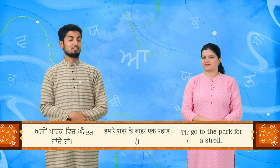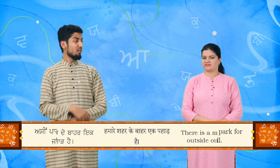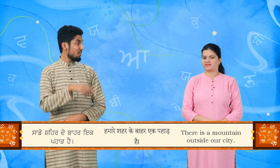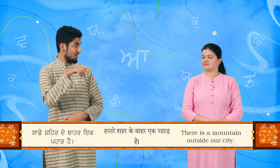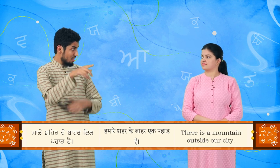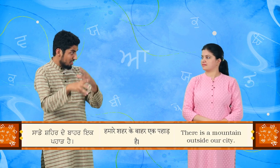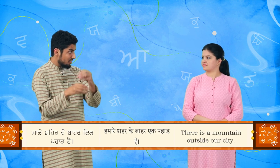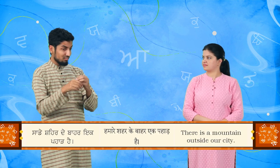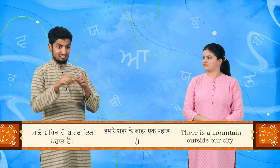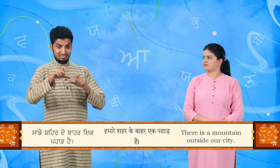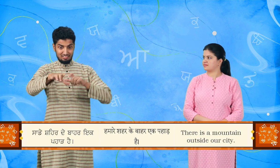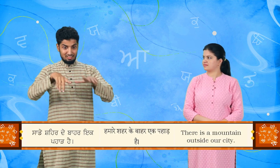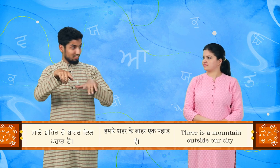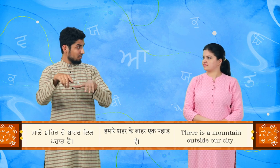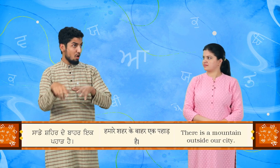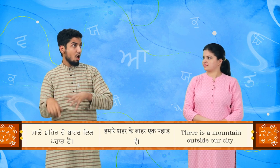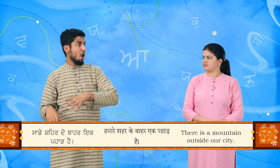साड़े शहर दे बार एक पहाड है